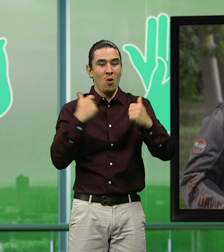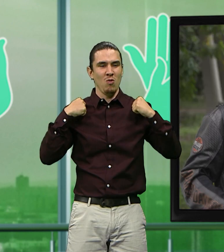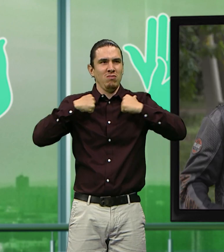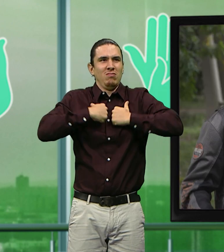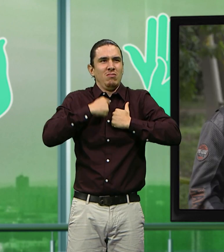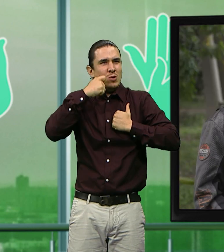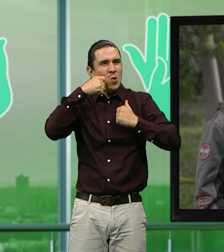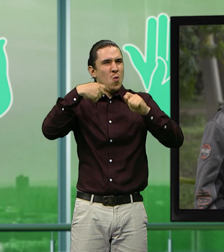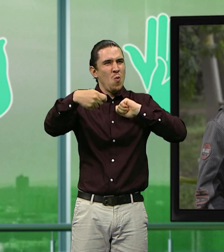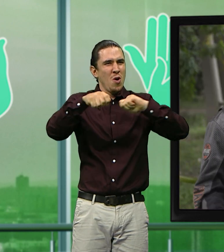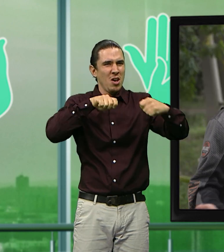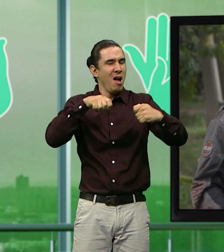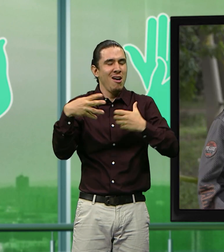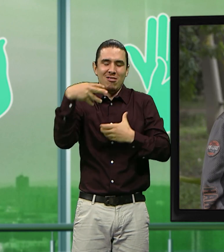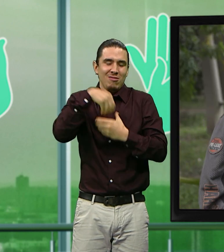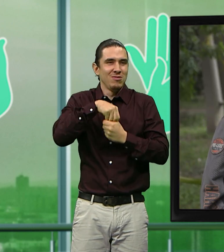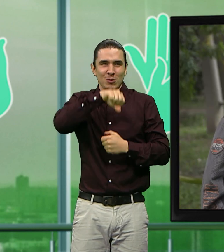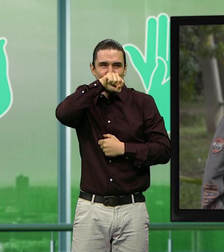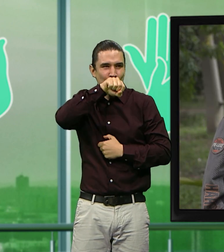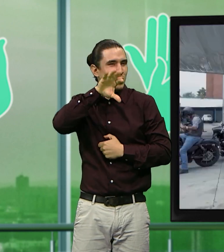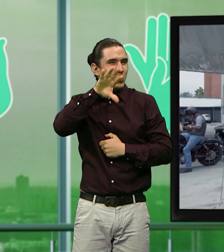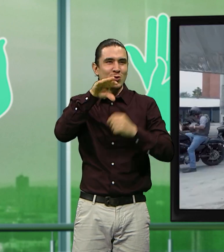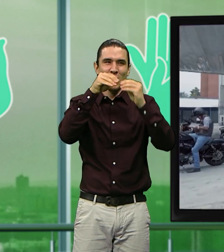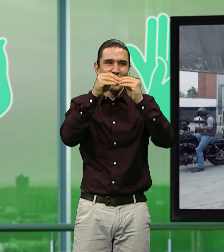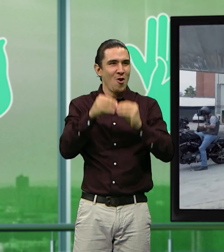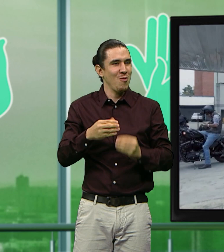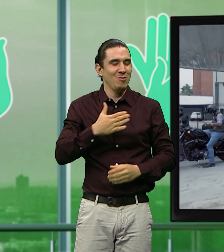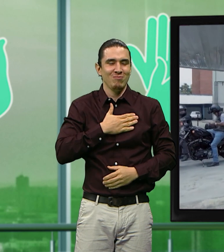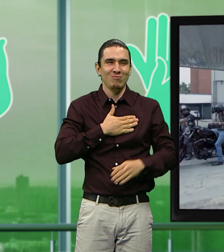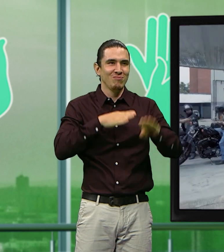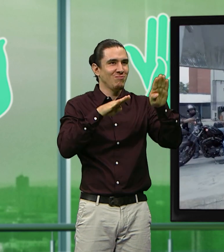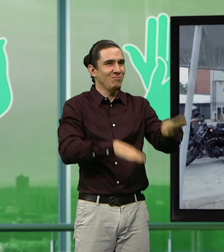botas. Y sí, pues es parte de esto.